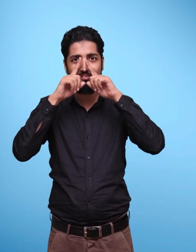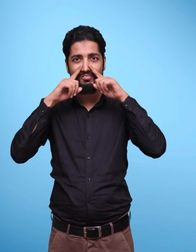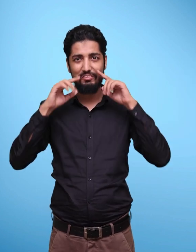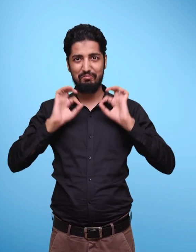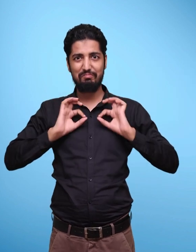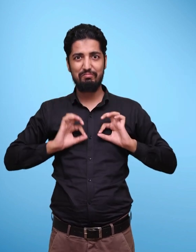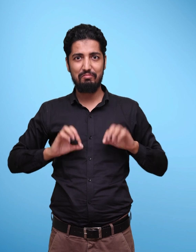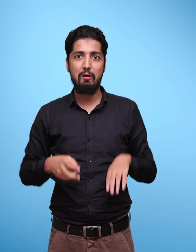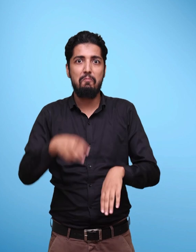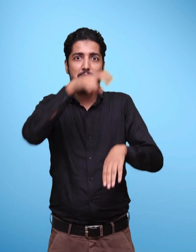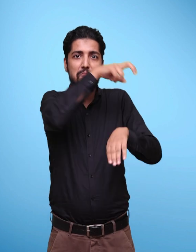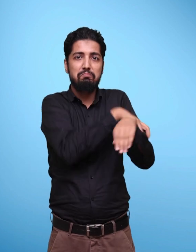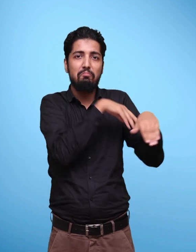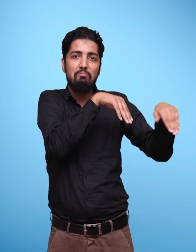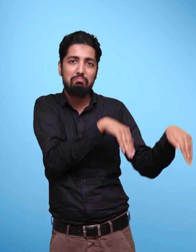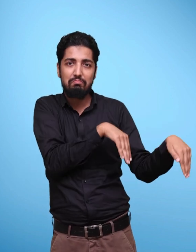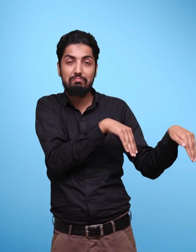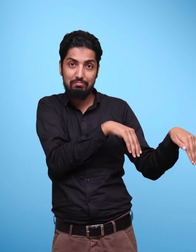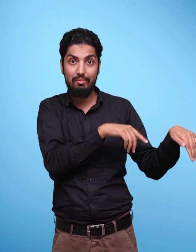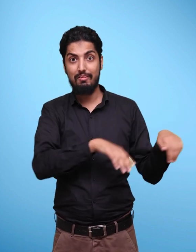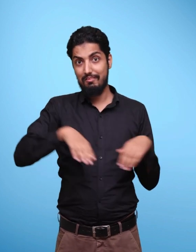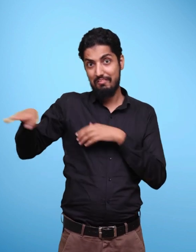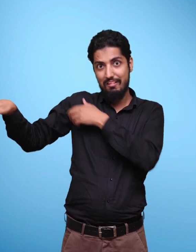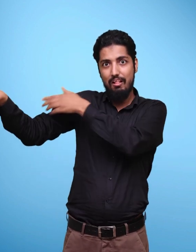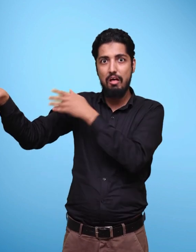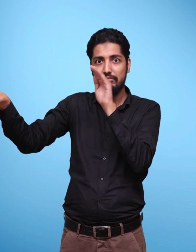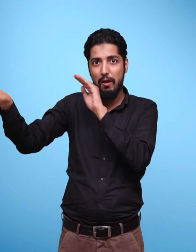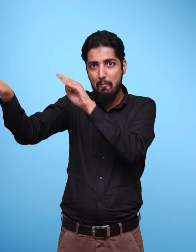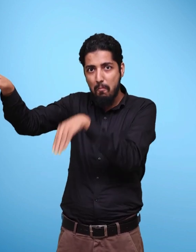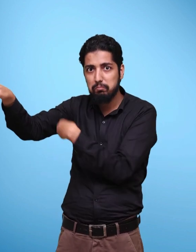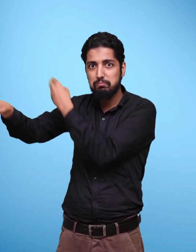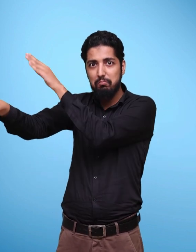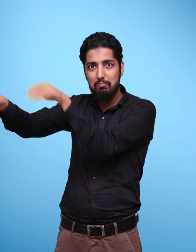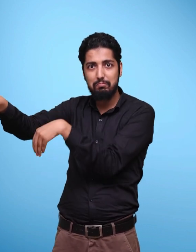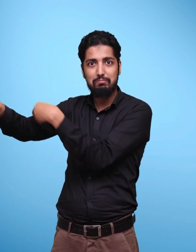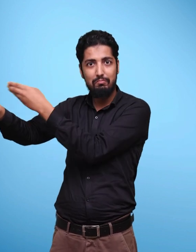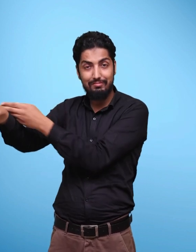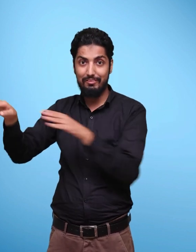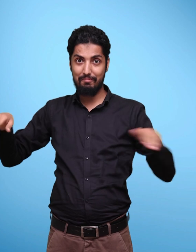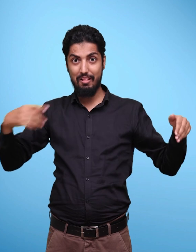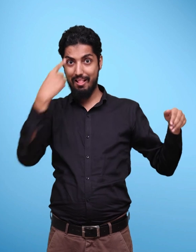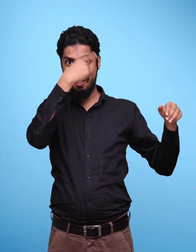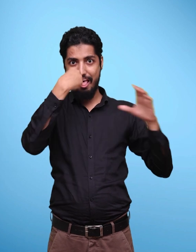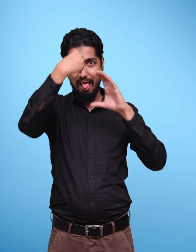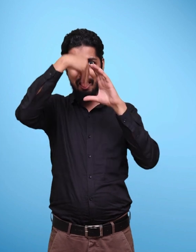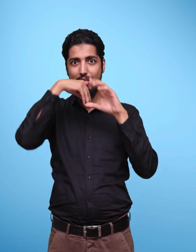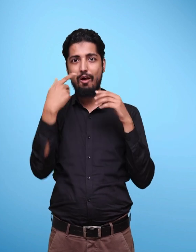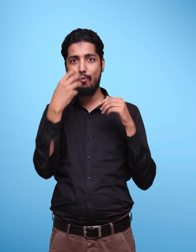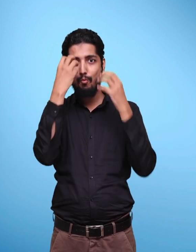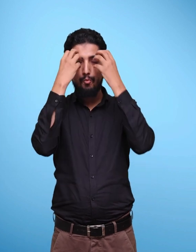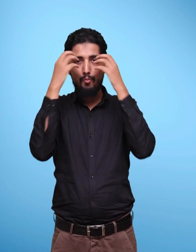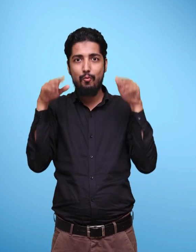lion, rabbit, mouse and hen standing on ground around the tree trunk.